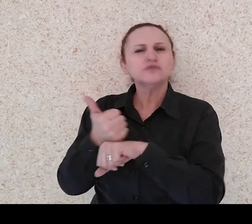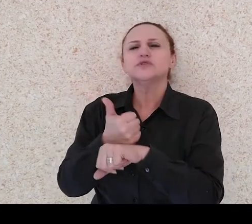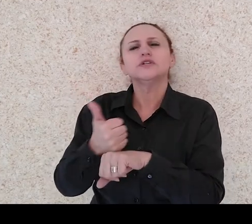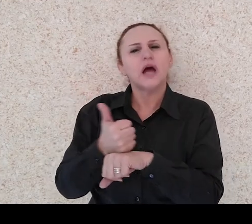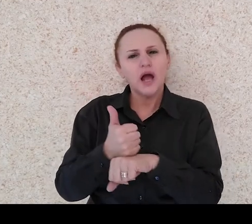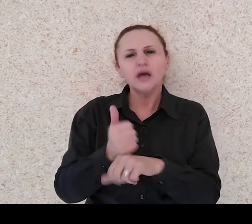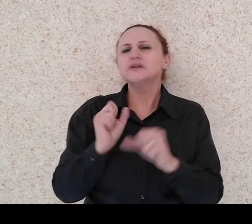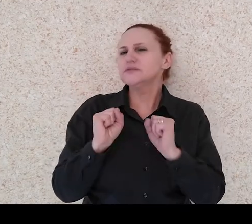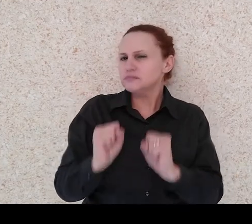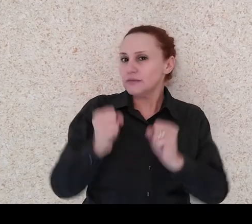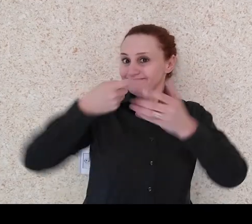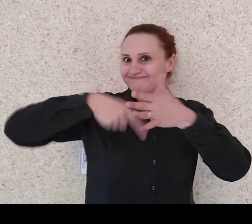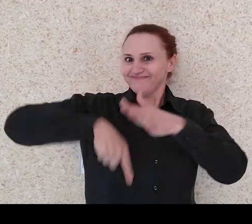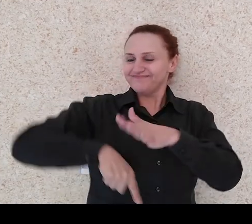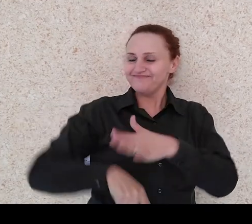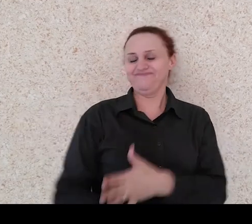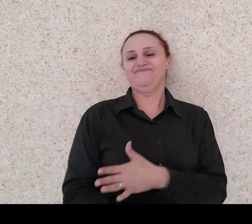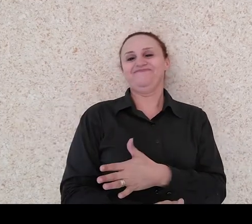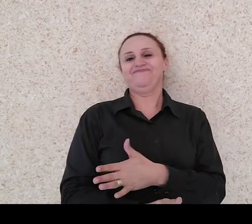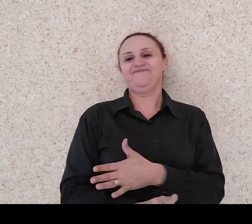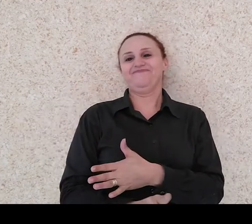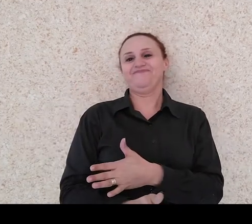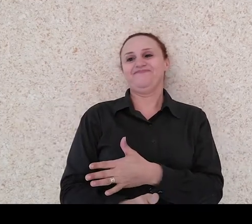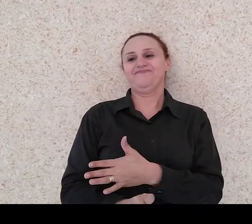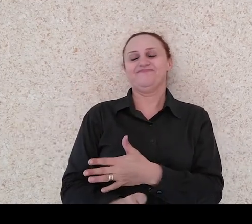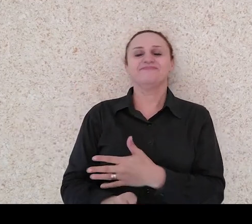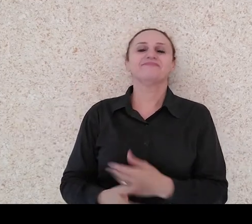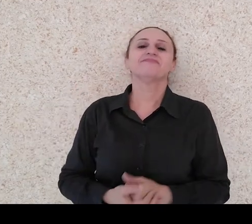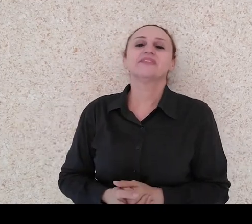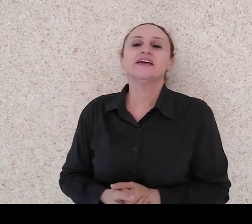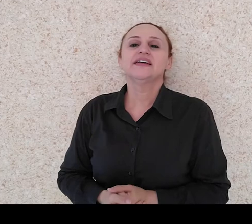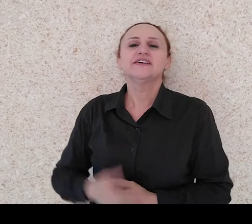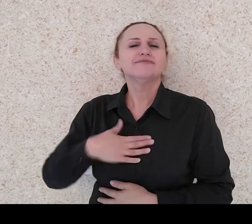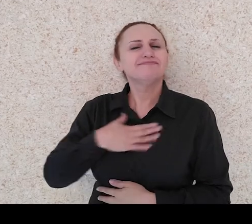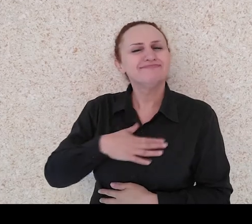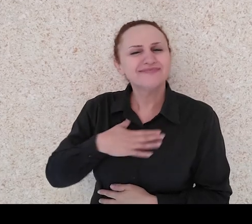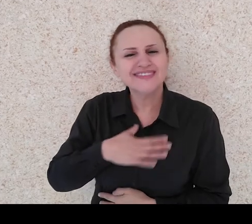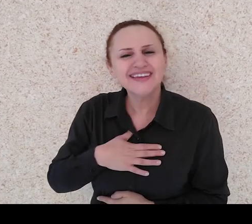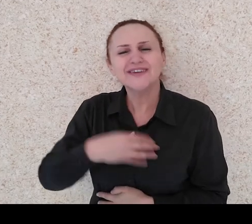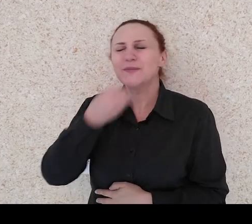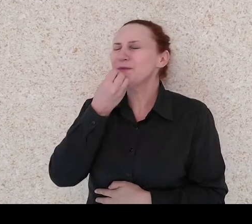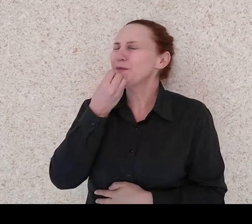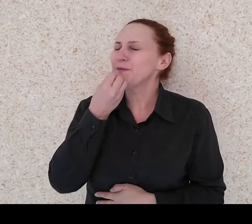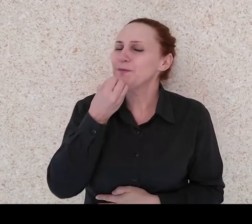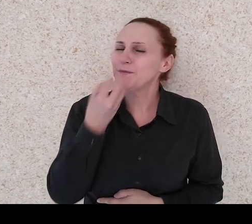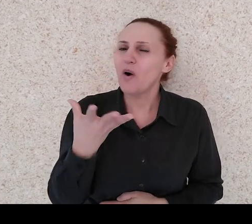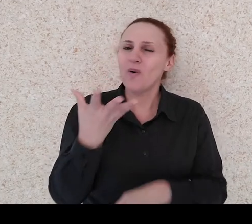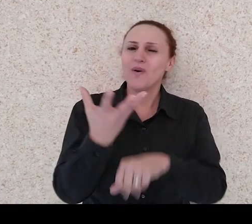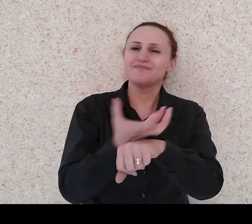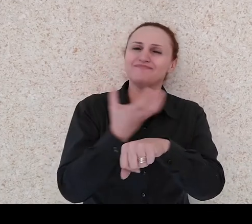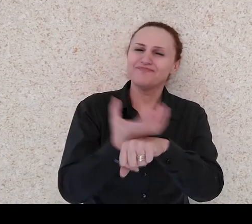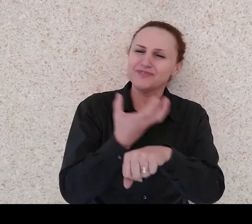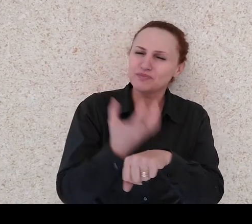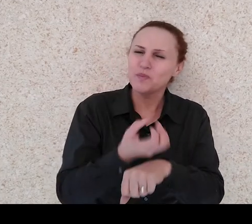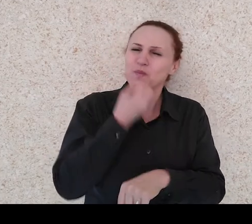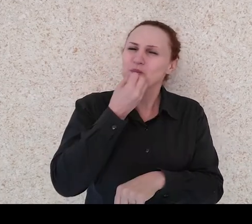aprofundar-se mais neste campo. Então, desejo a vocês bom aproveitamento da disciplina, um bom curso